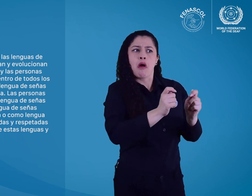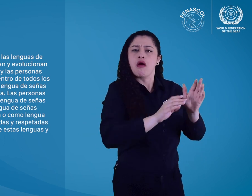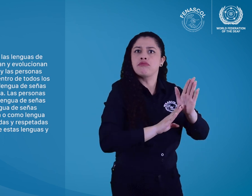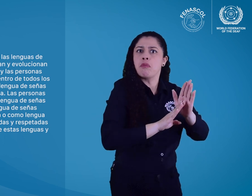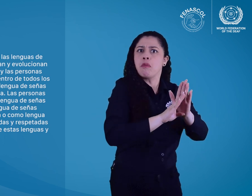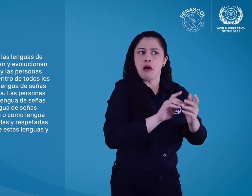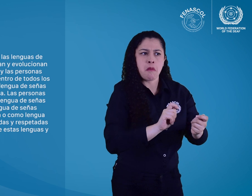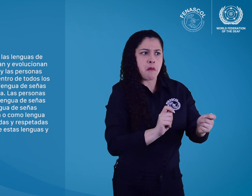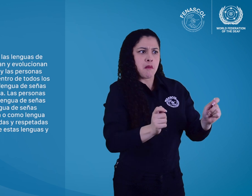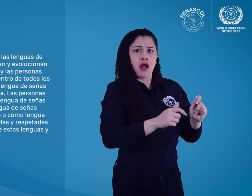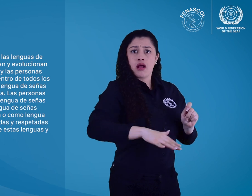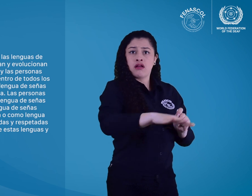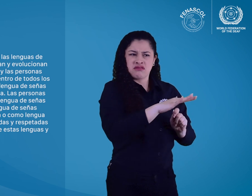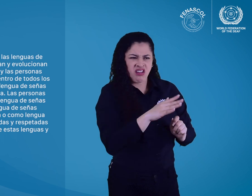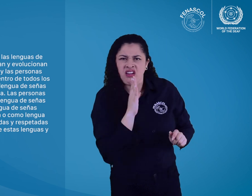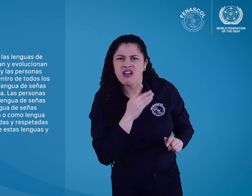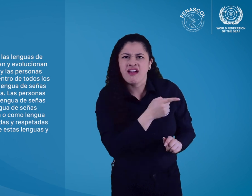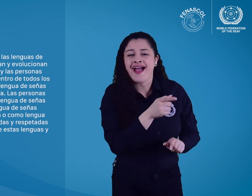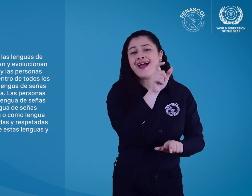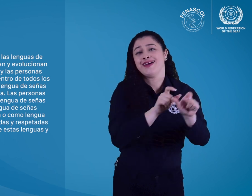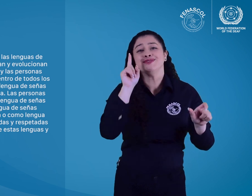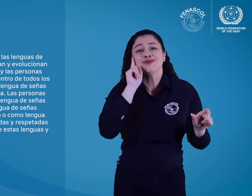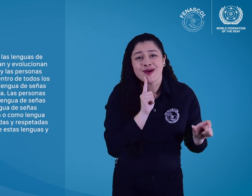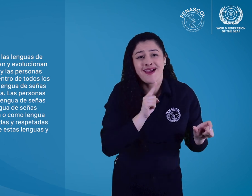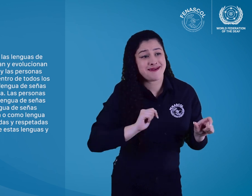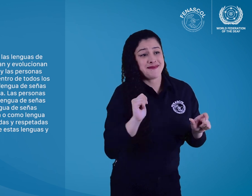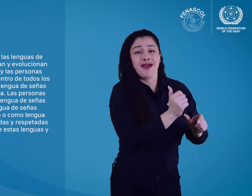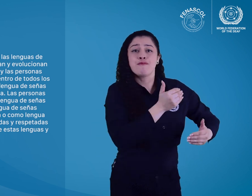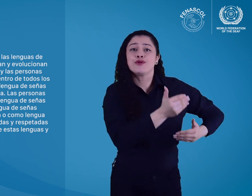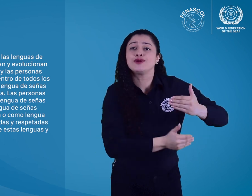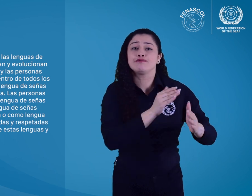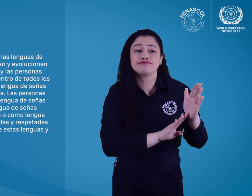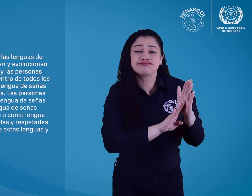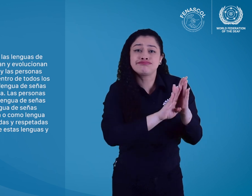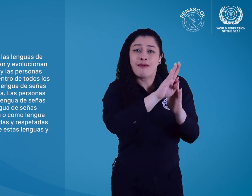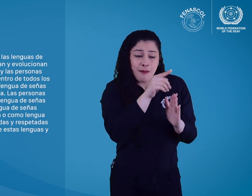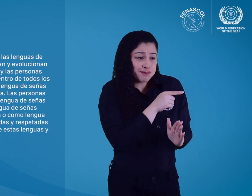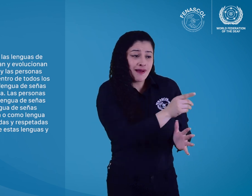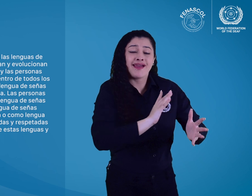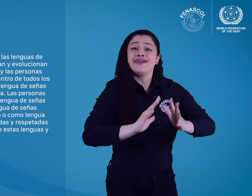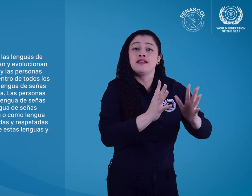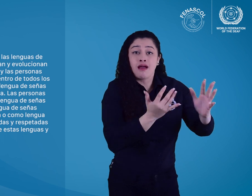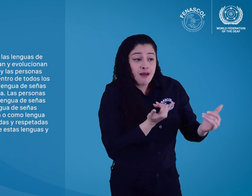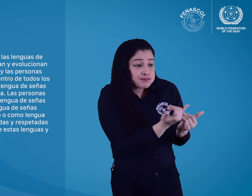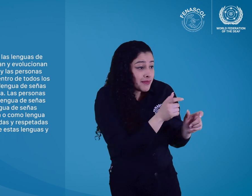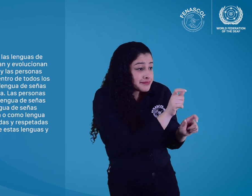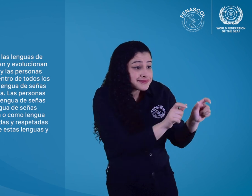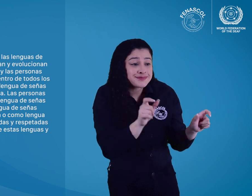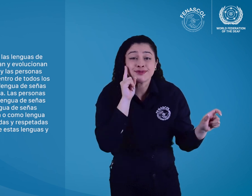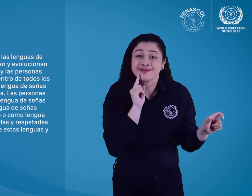y las personas sordas deben situarse en el centro de todos los aspectos del desarrollo de su lengua de